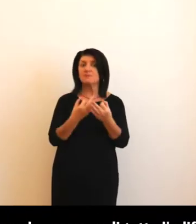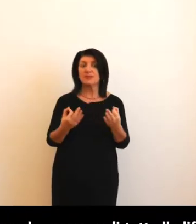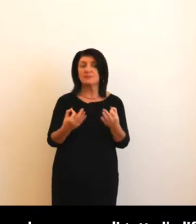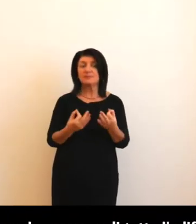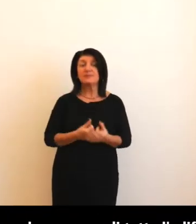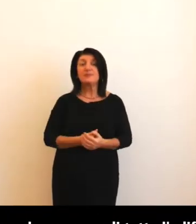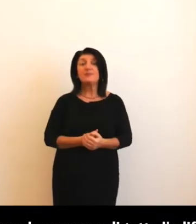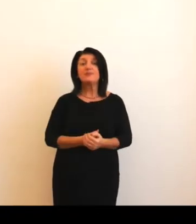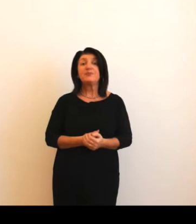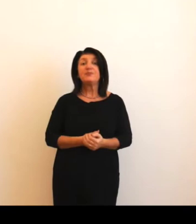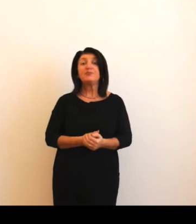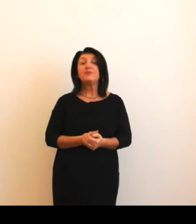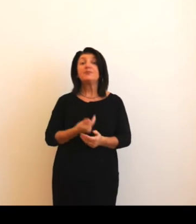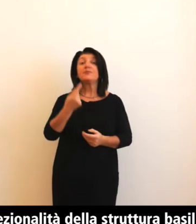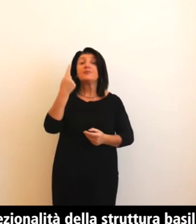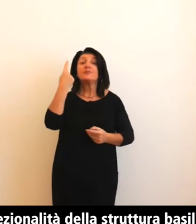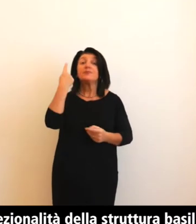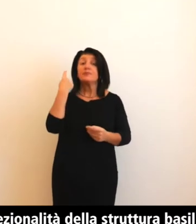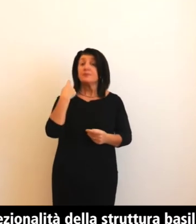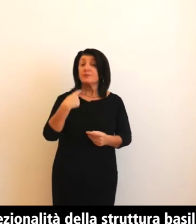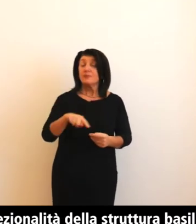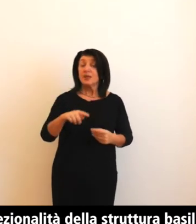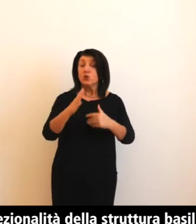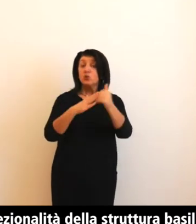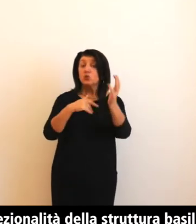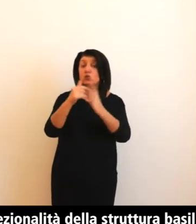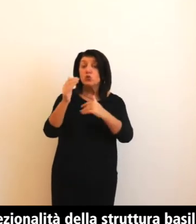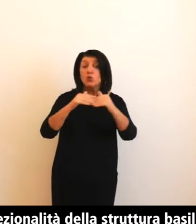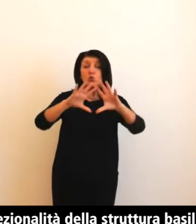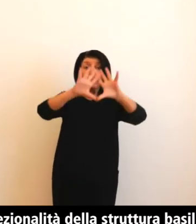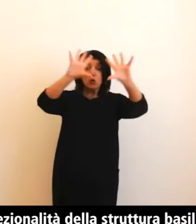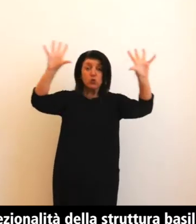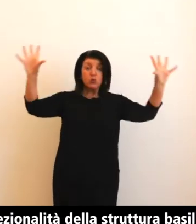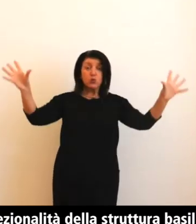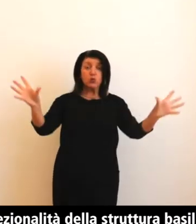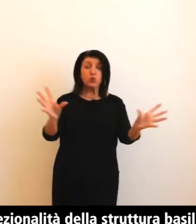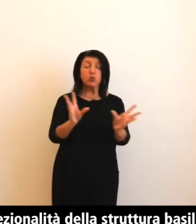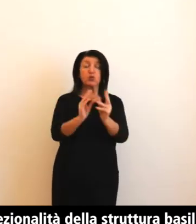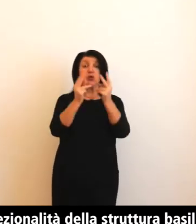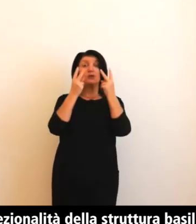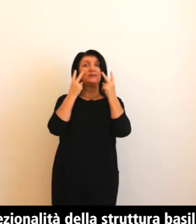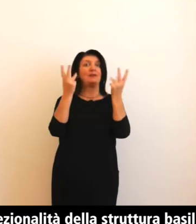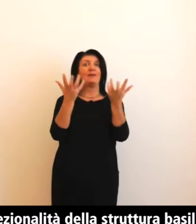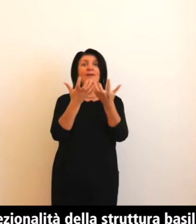La forte direzionalità della struttura basilicale è oggi sottolineata dalla luce